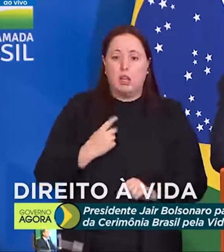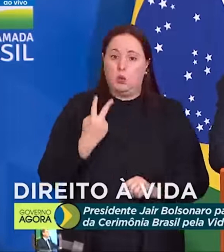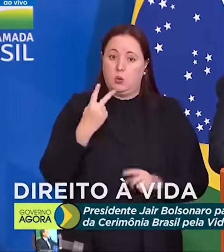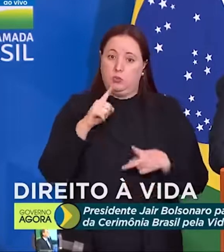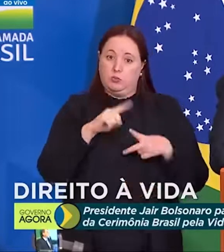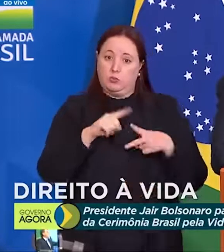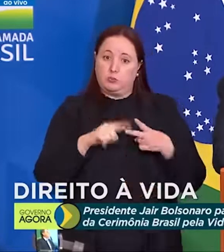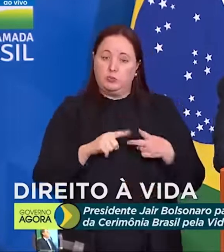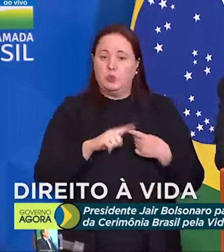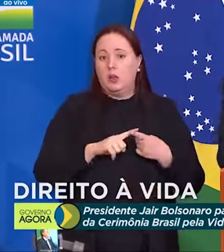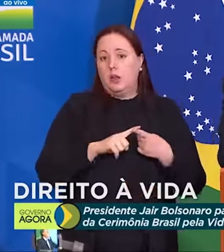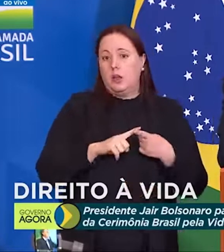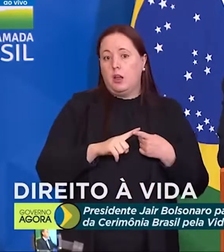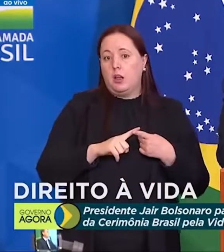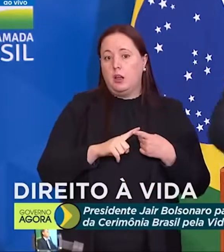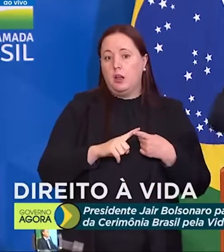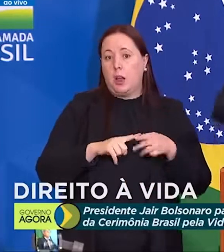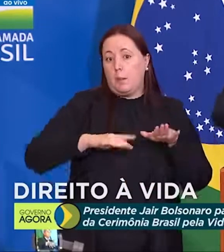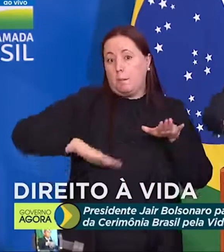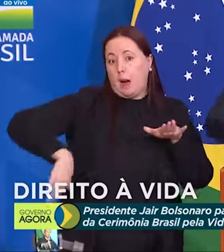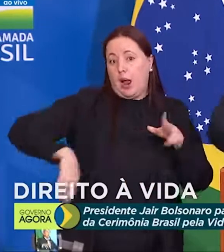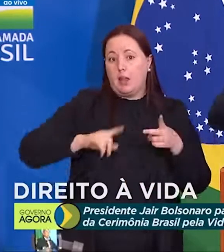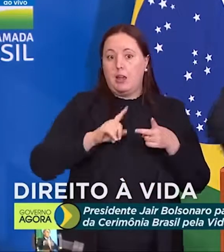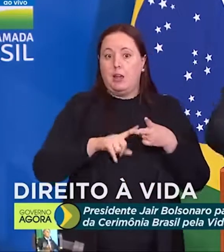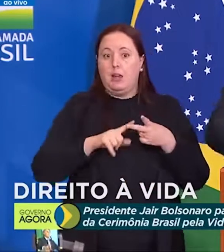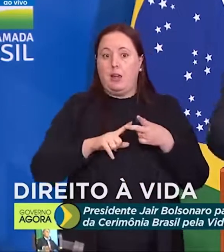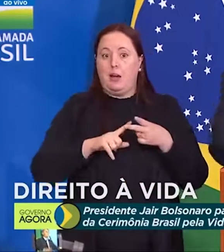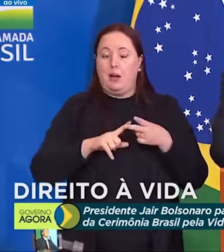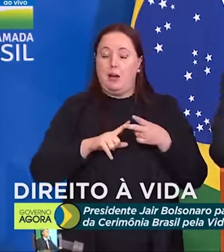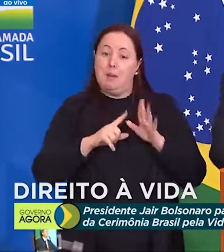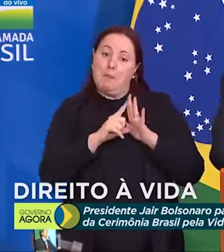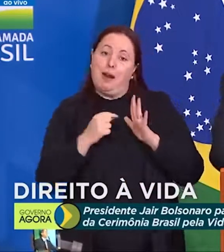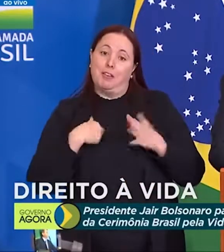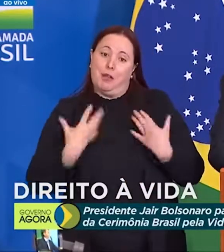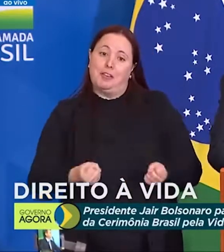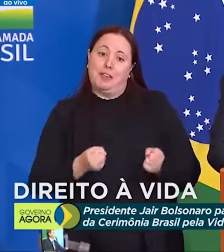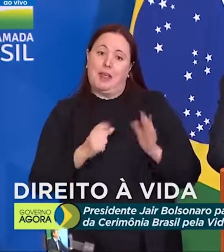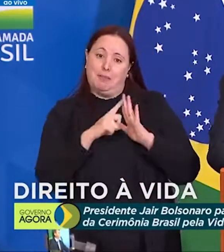alternativas, praia ou planalto. Me dei mal, vim para o planalto.